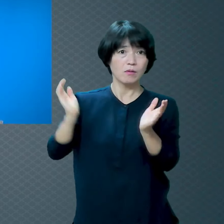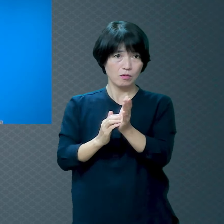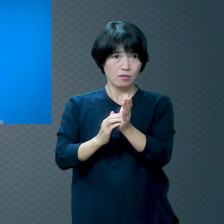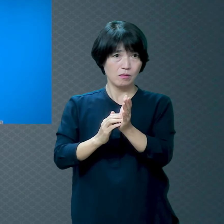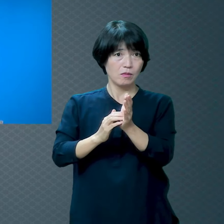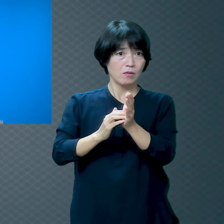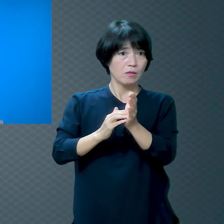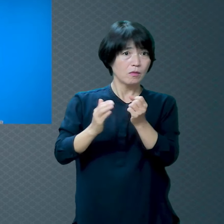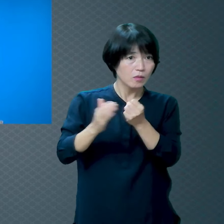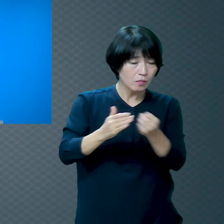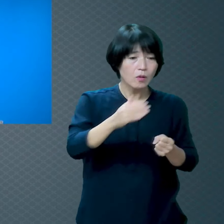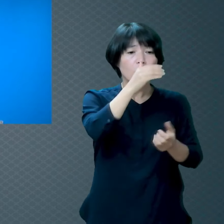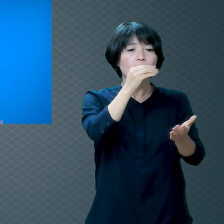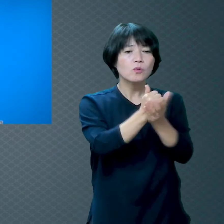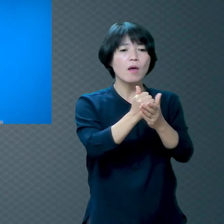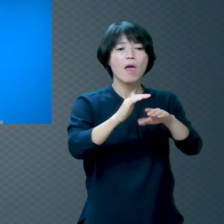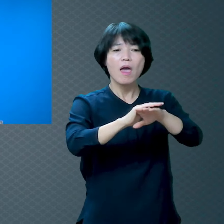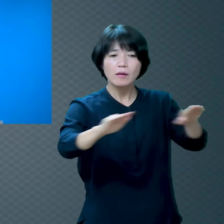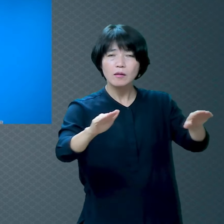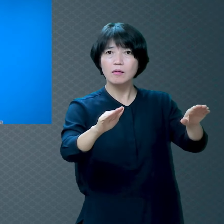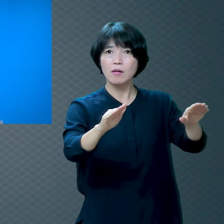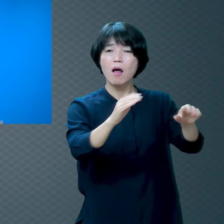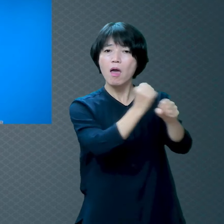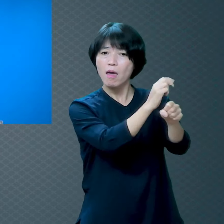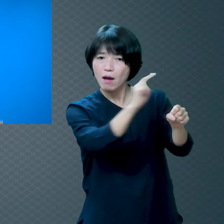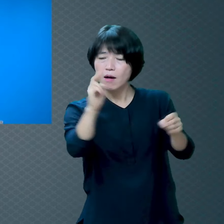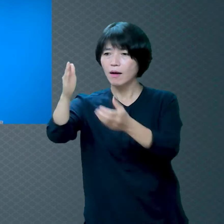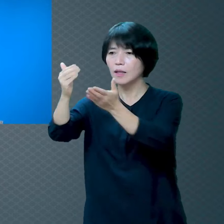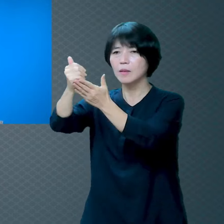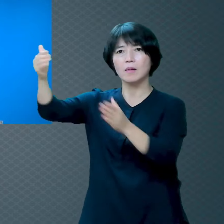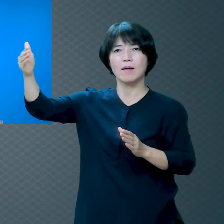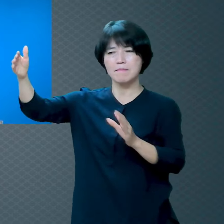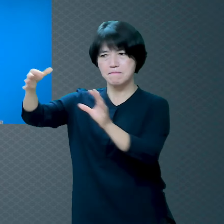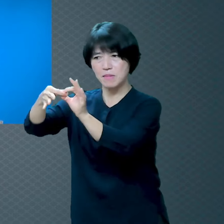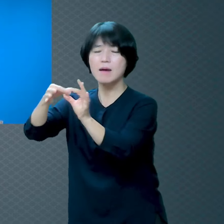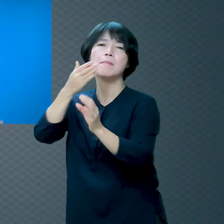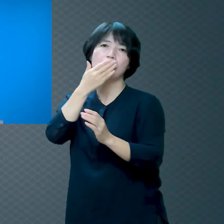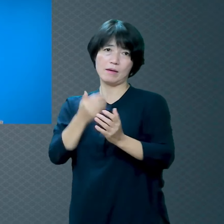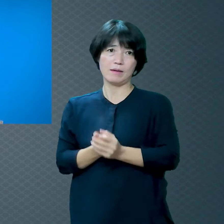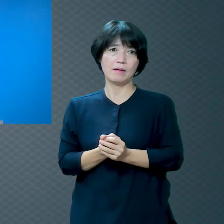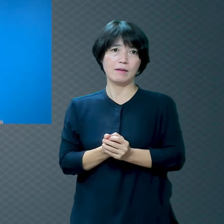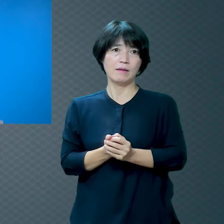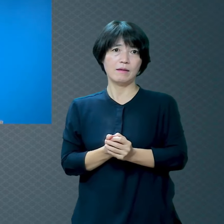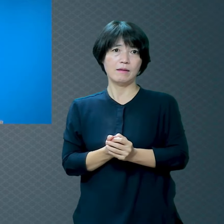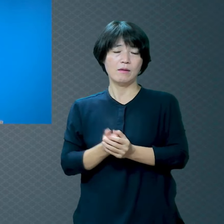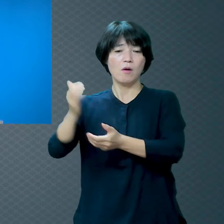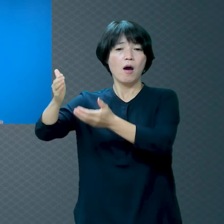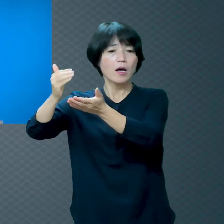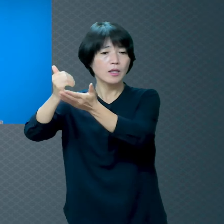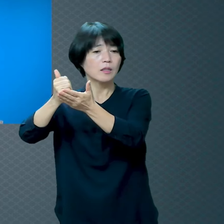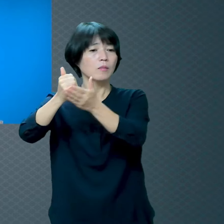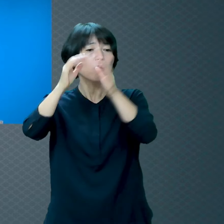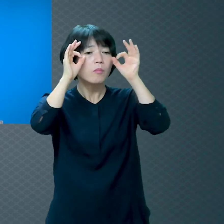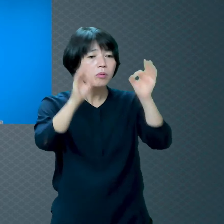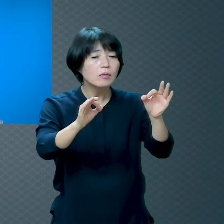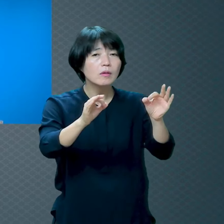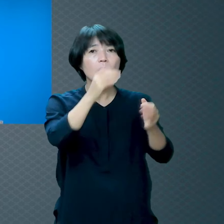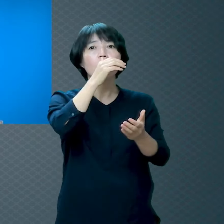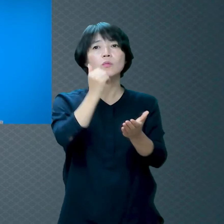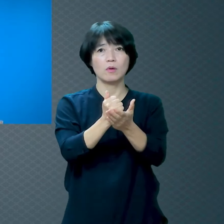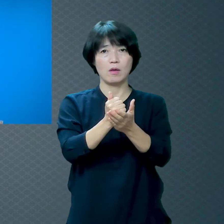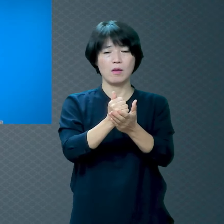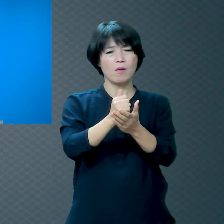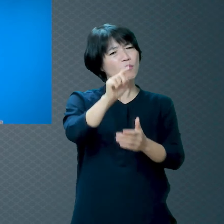처리해야 이게 연결되는 거예요 그러면 하나님이 보시는 죄가 뭘까 배워야 될 거 아니에요